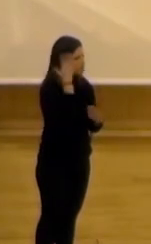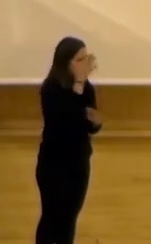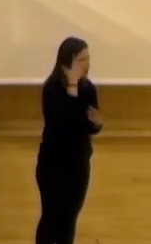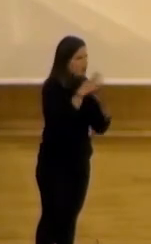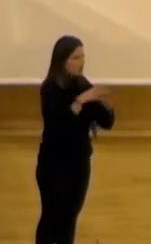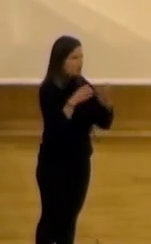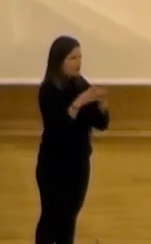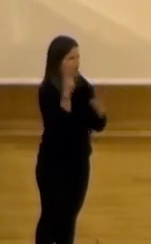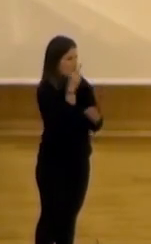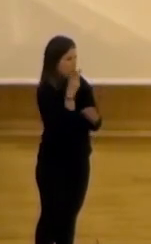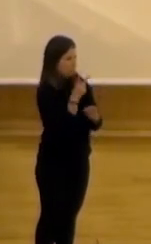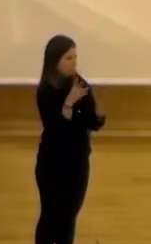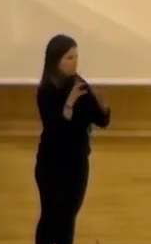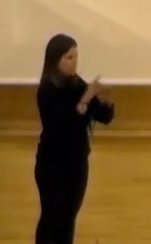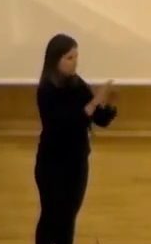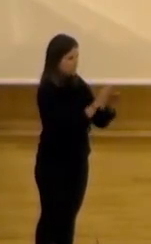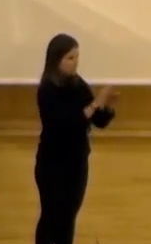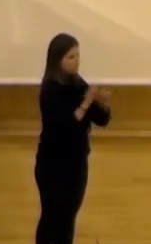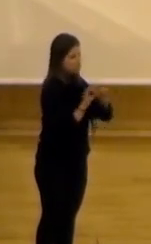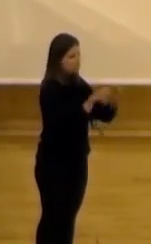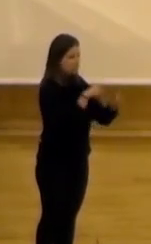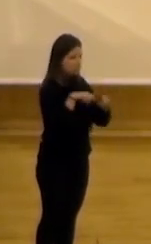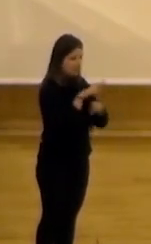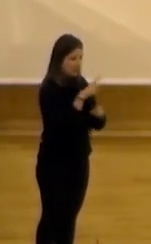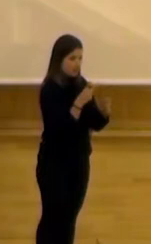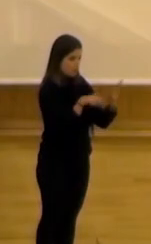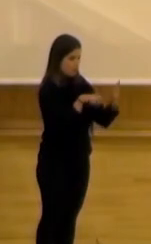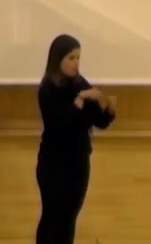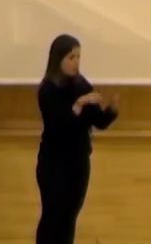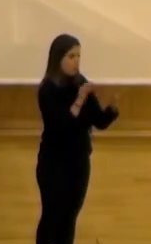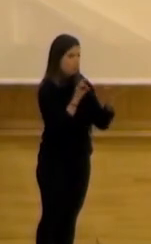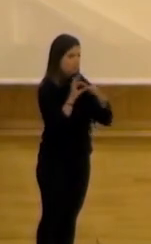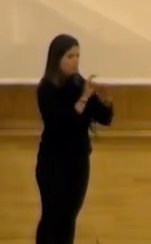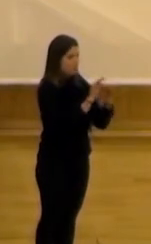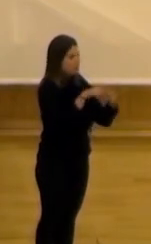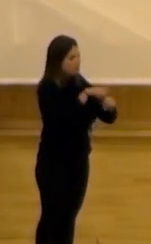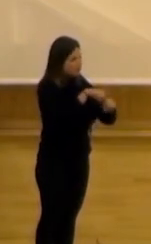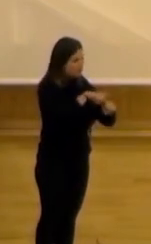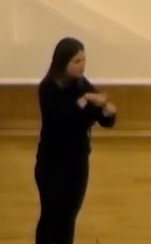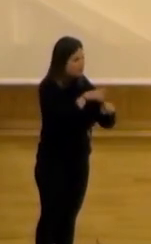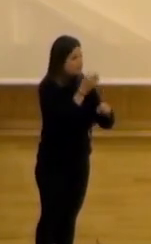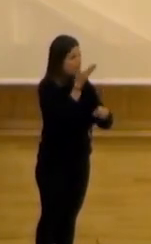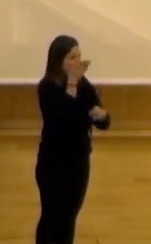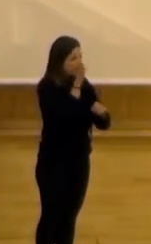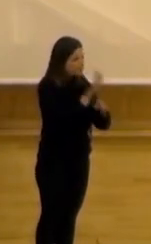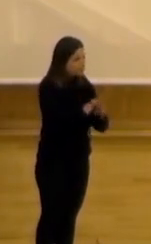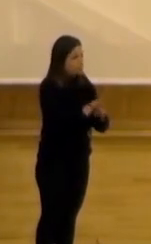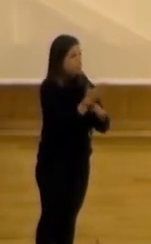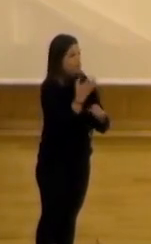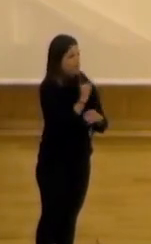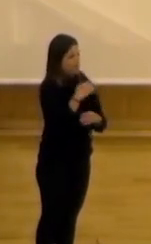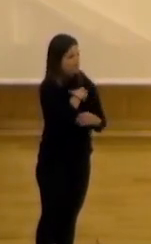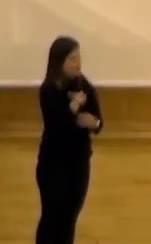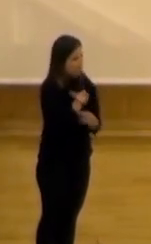soñador con el solucionador y se entrelazaban. Esto no solo tenía que ver con las características o las actitudes que llevaban